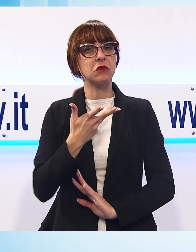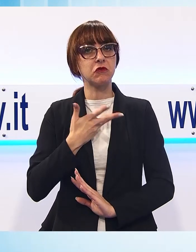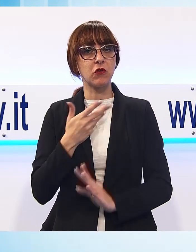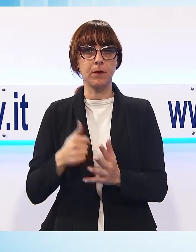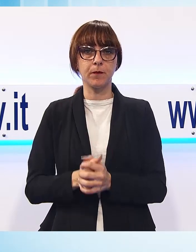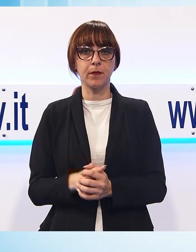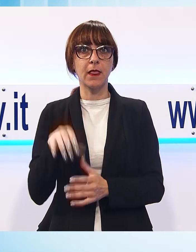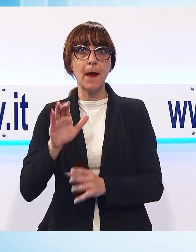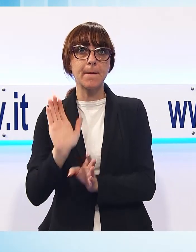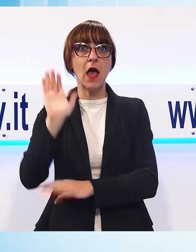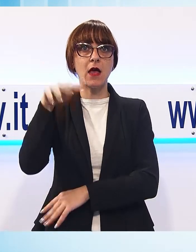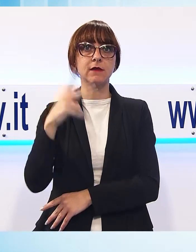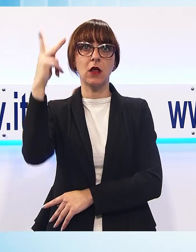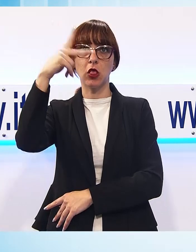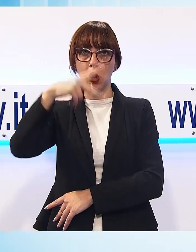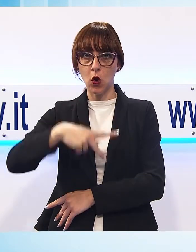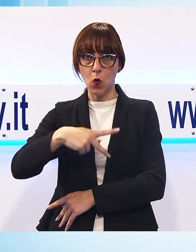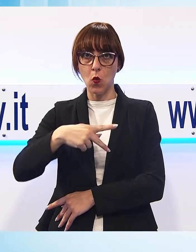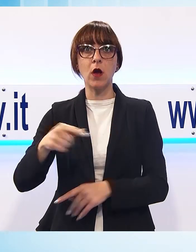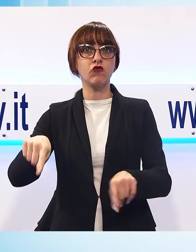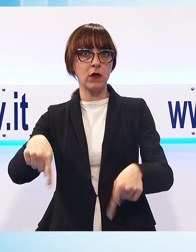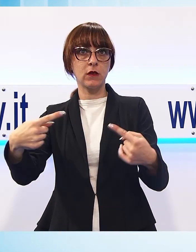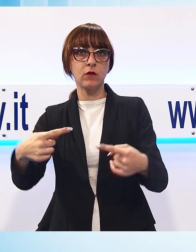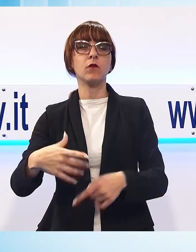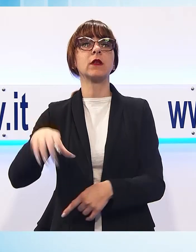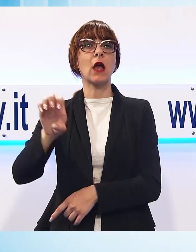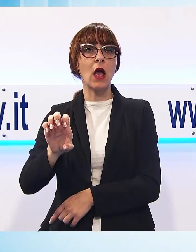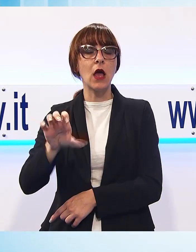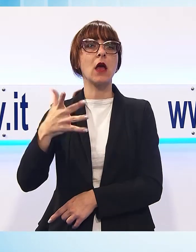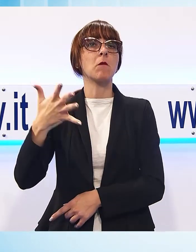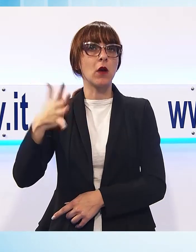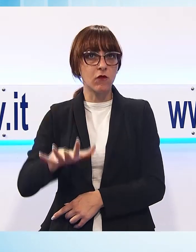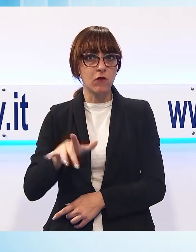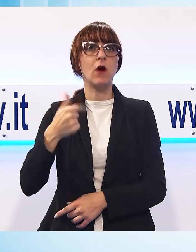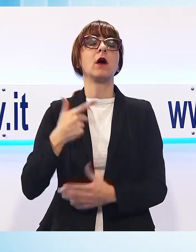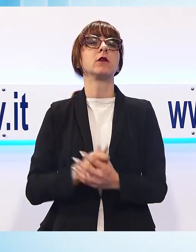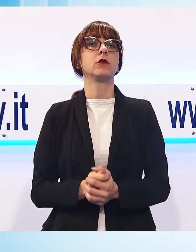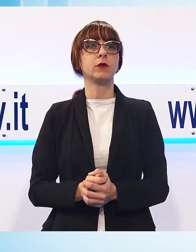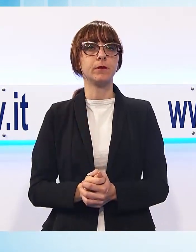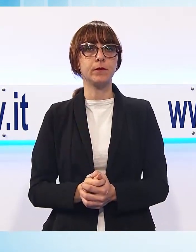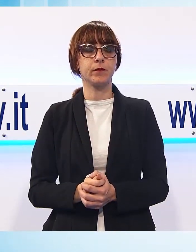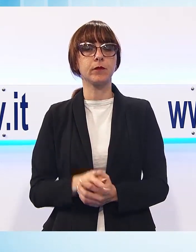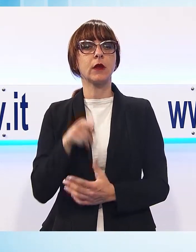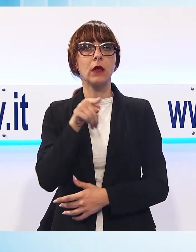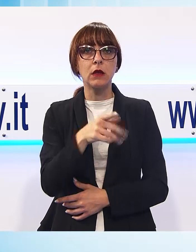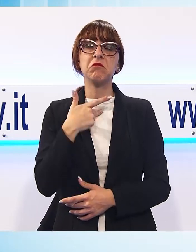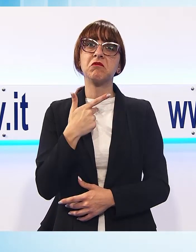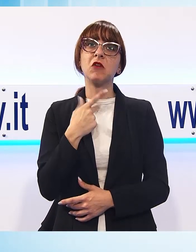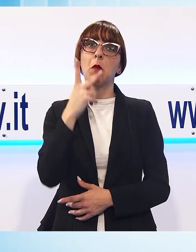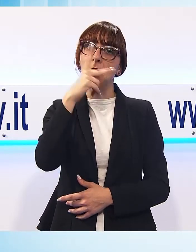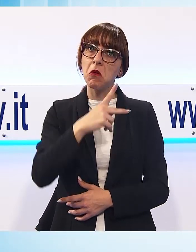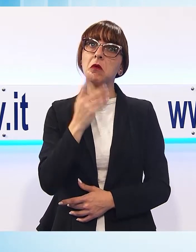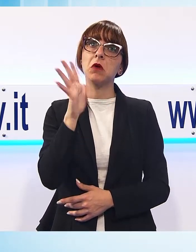club Lucca, buon test con Empoli, nonostante la sconfitta di misura con la UGSE, la squadra palesa, discreti